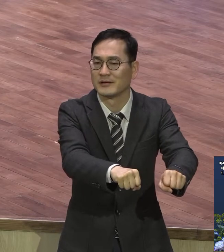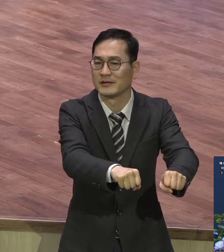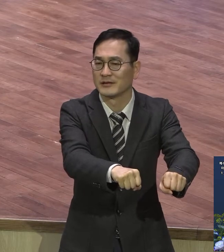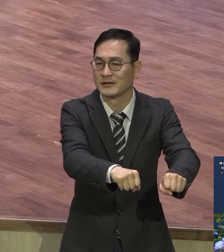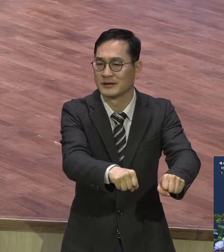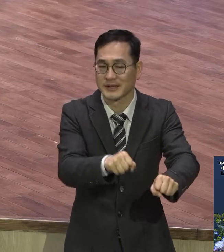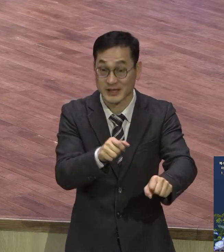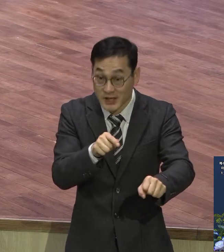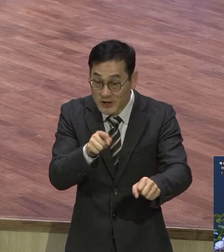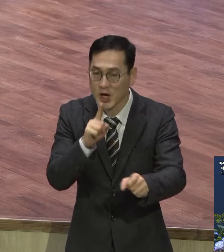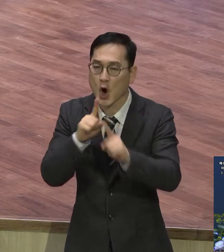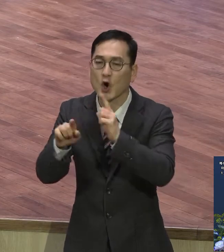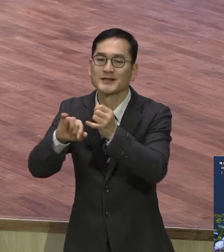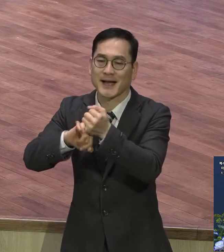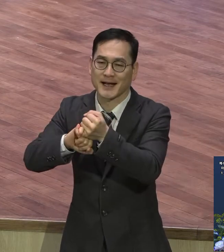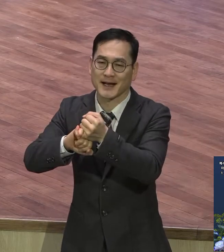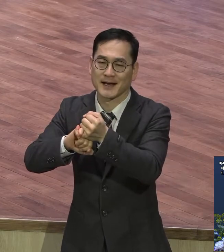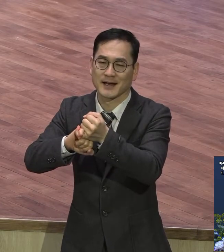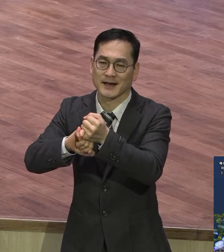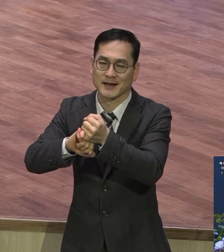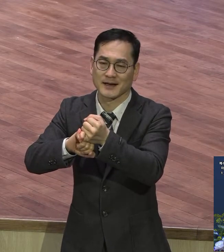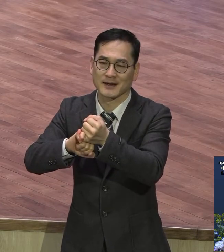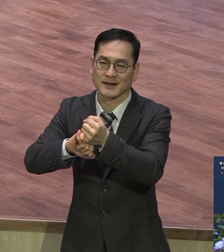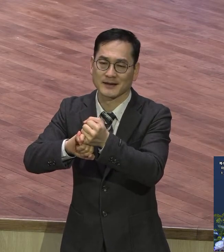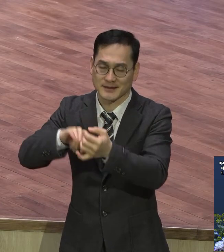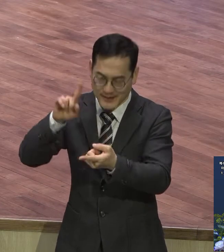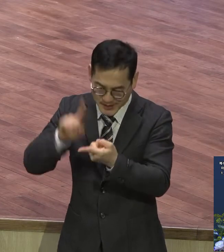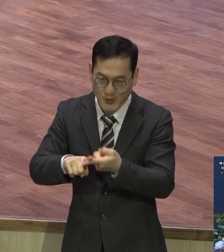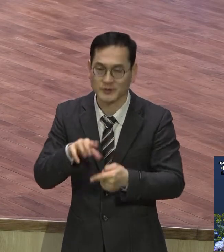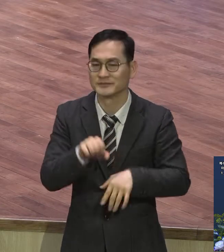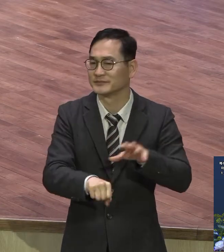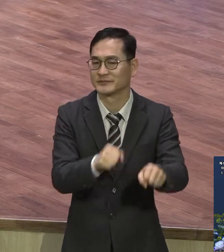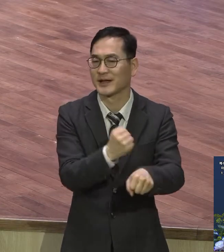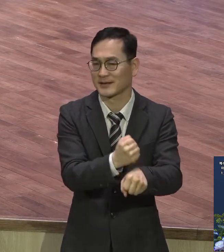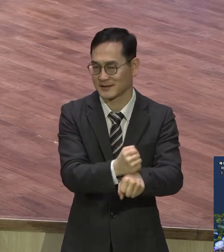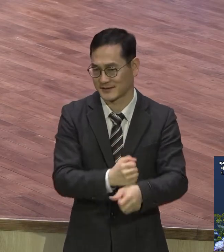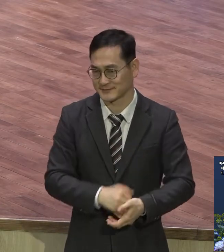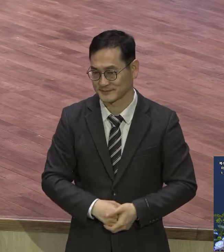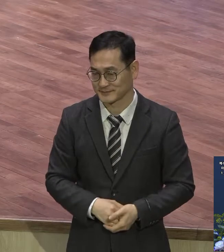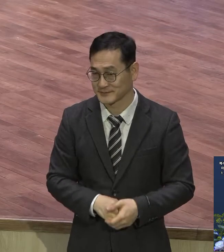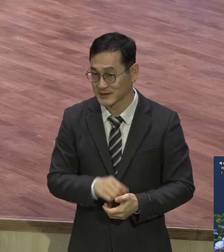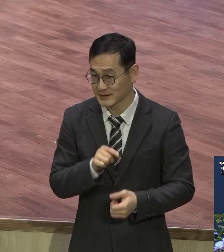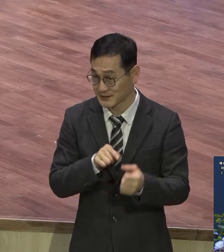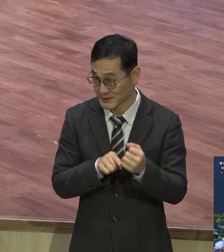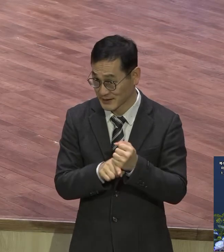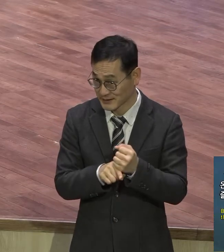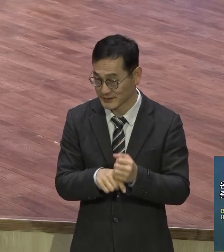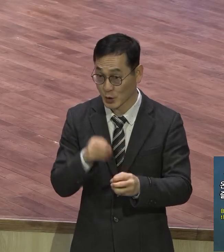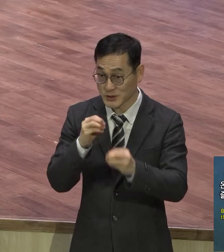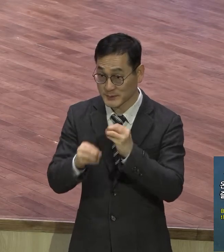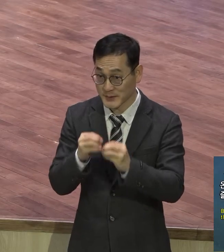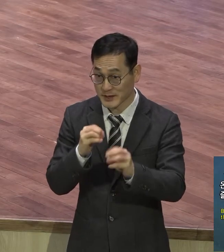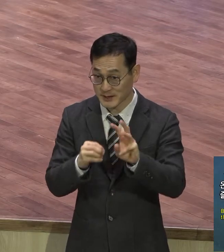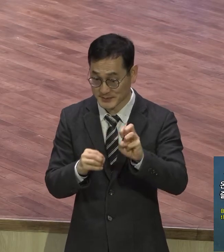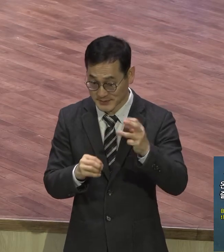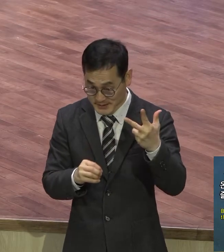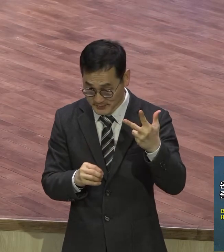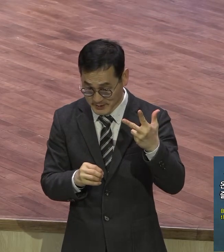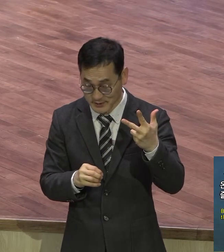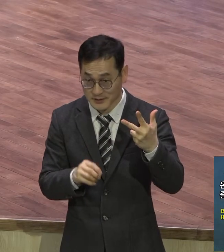그런 말이에요 땅을 기업으로 받는다 10편 37편 11절에 보면 온유한 자들은 땅을